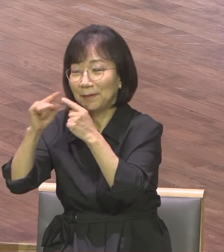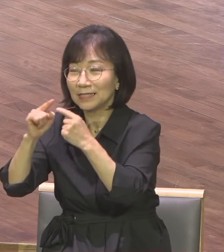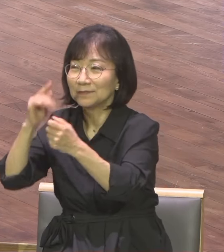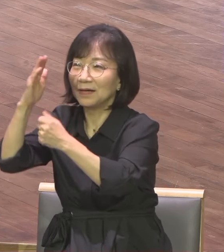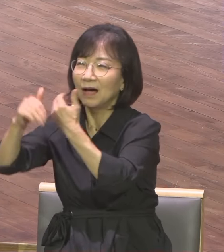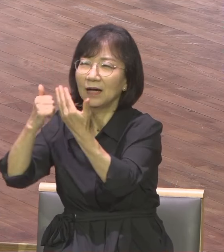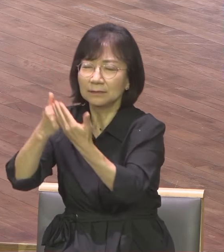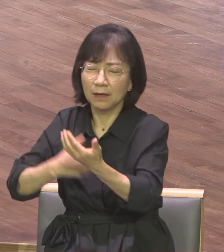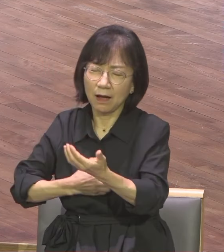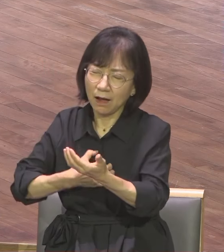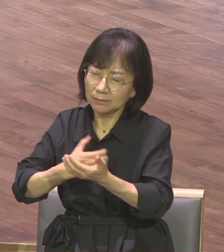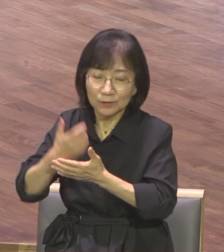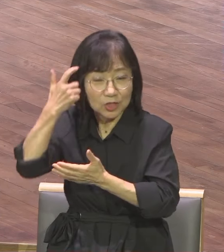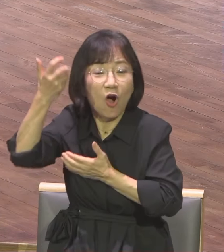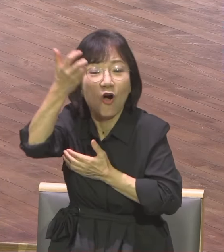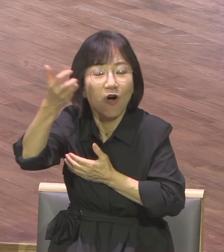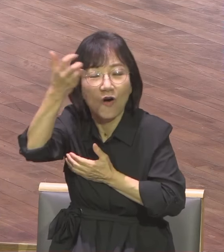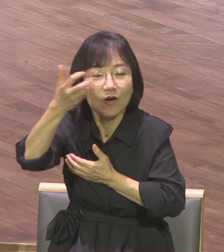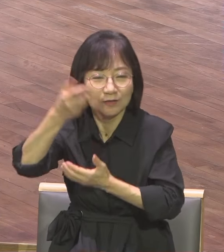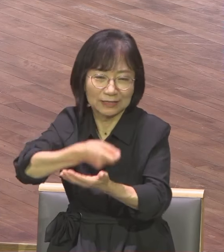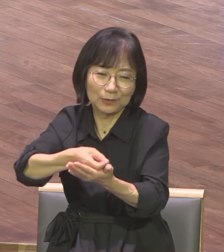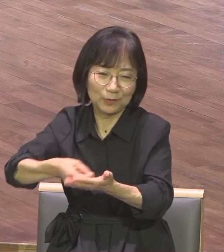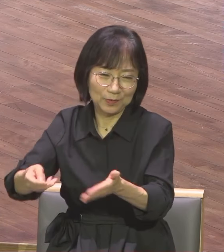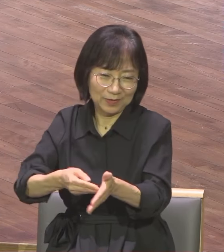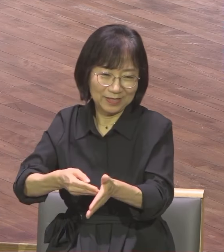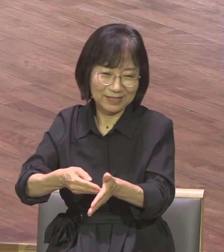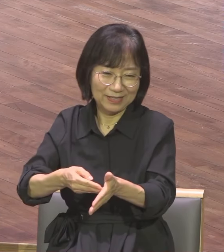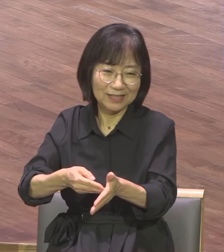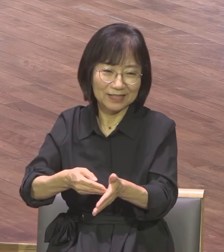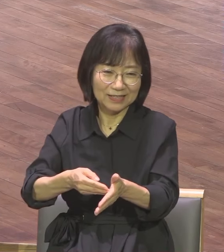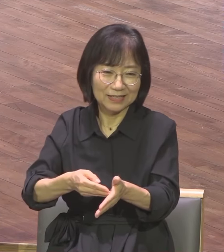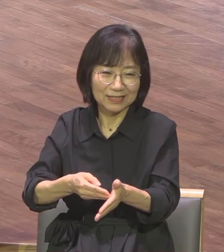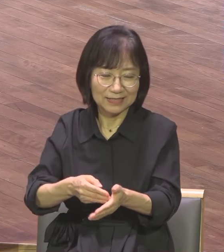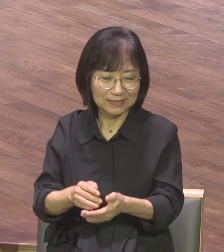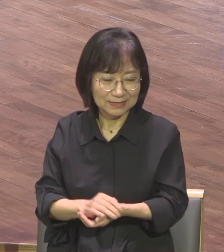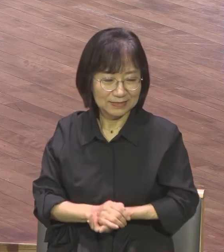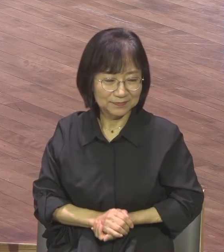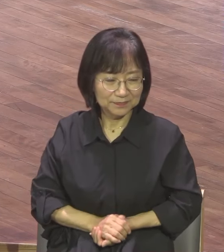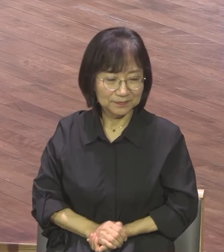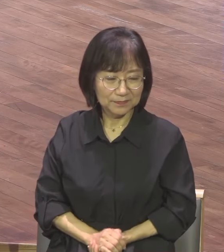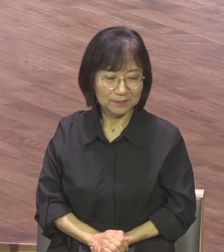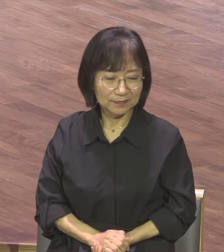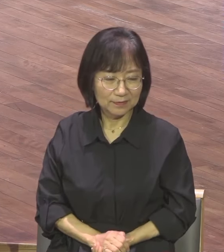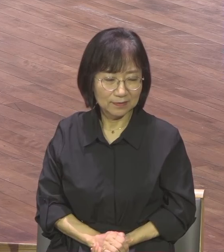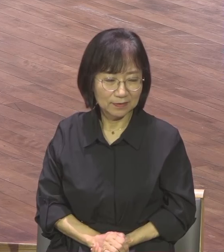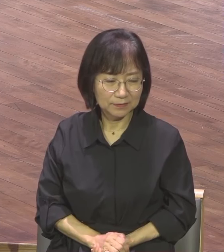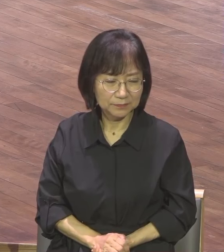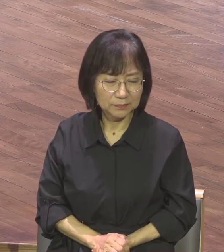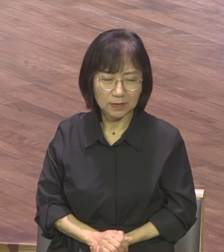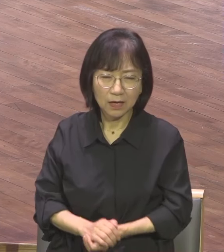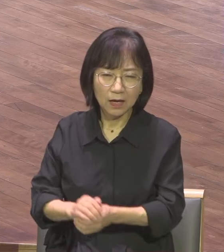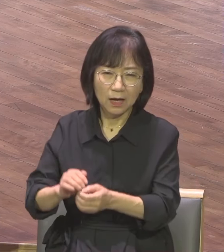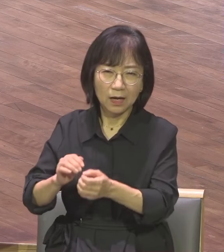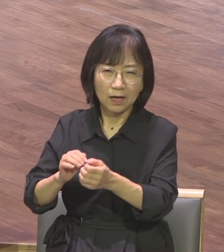말은 성경만큼은 하나님의 감동임에야 읽을 수 있어요 다른 것은 본능으로 합니다